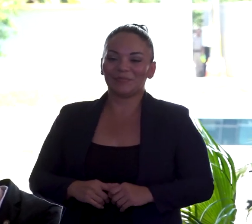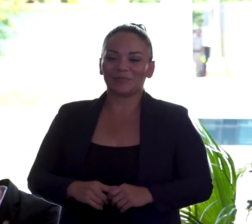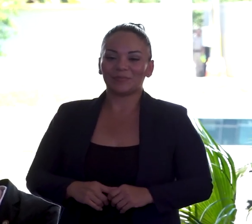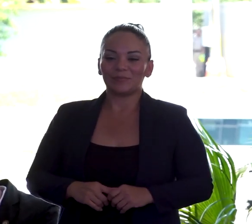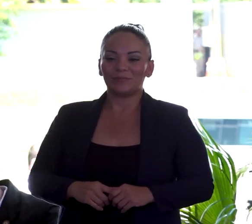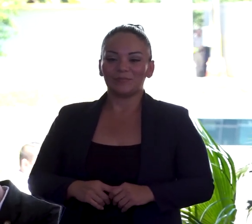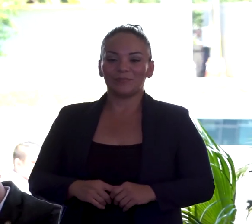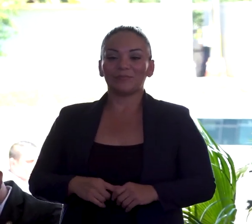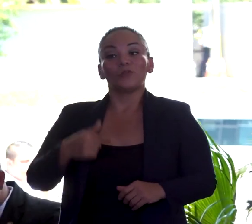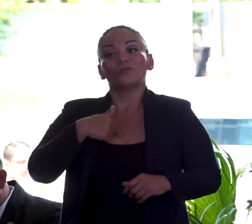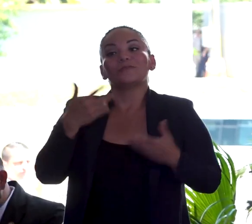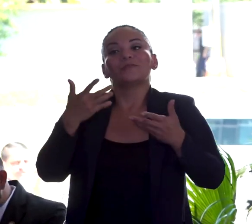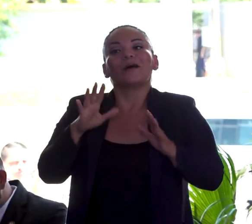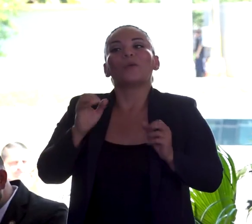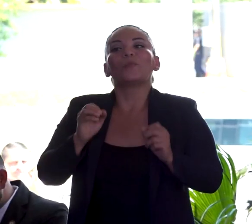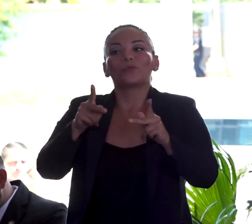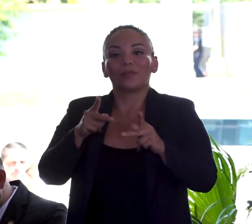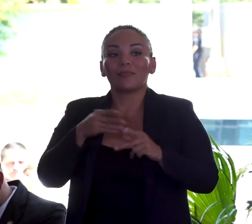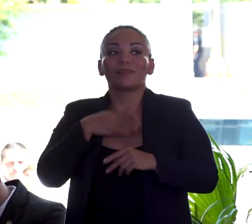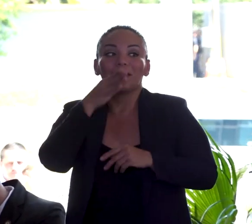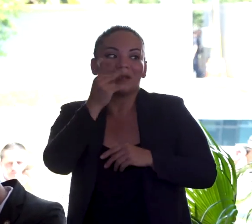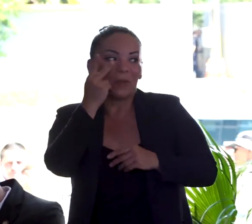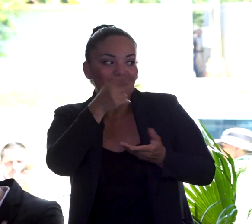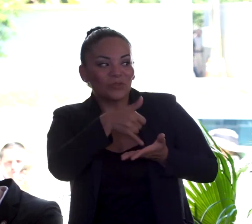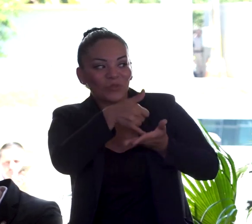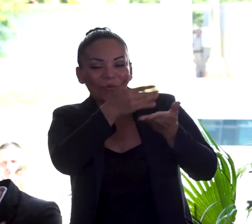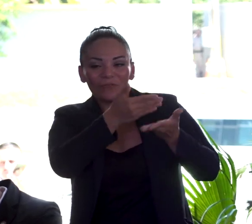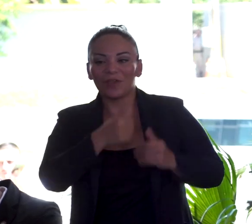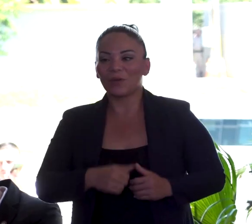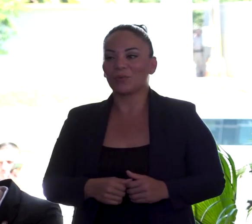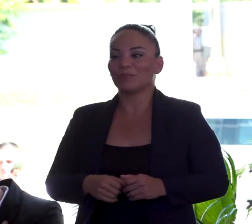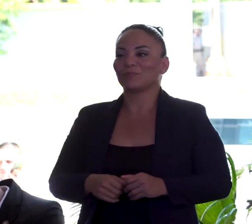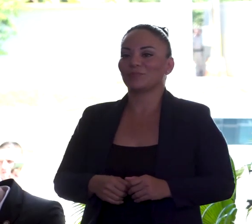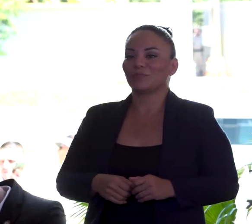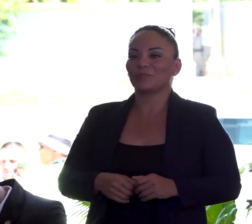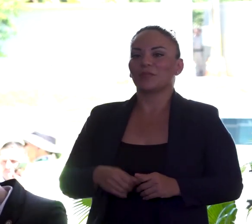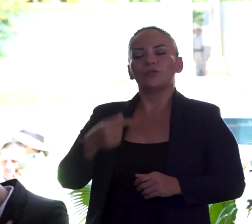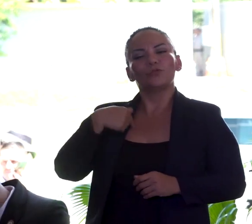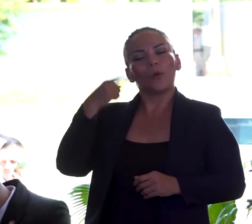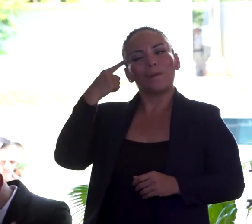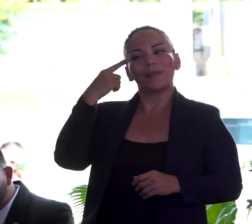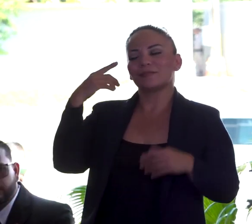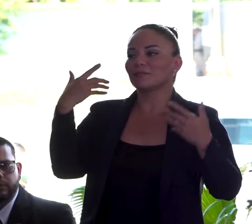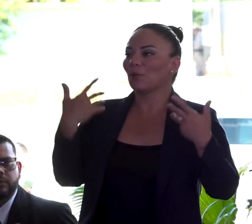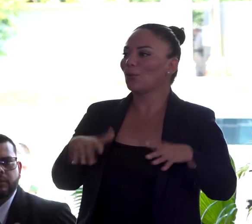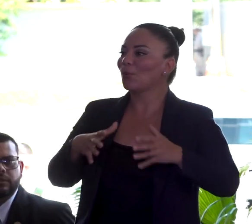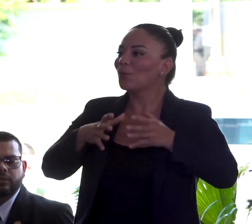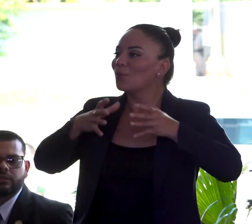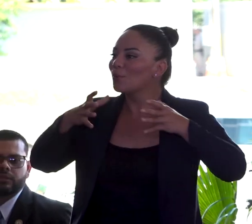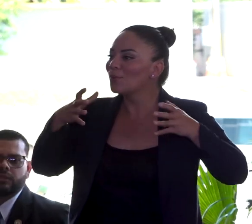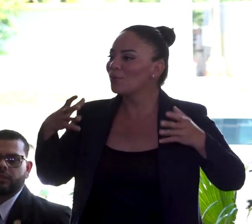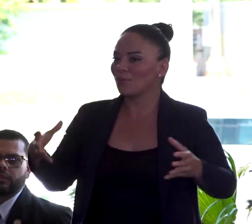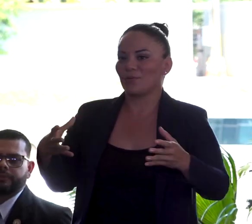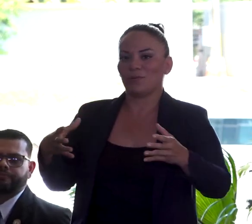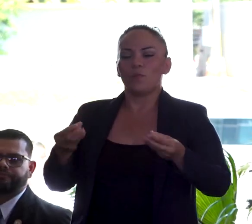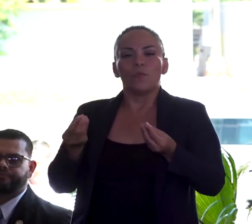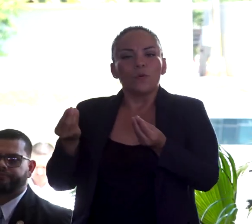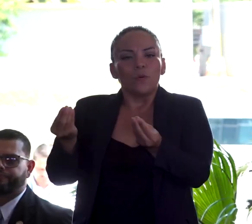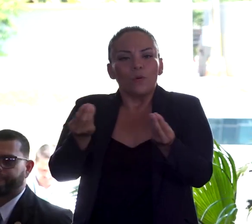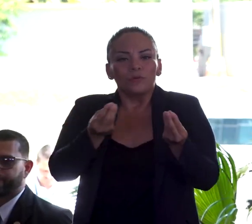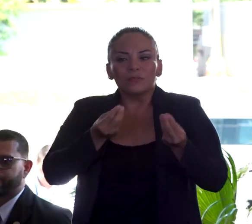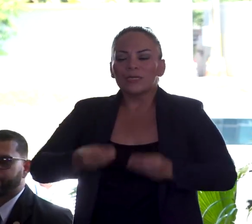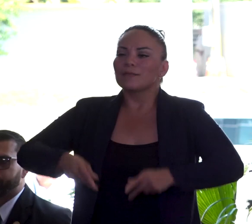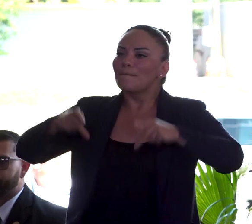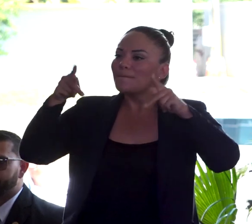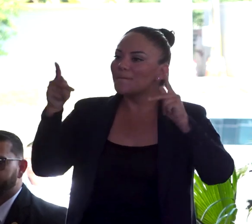Hoy ya tuve la oportunidad de ir a ver el trofeo. Pensé en la enorme cantidad de personas